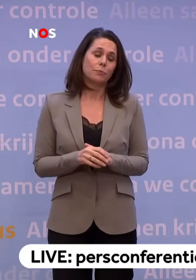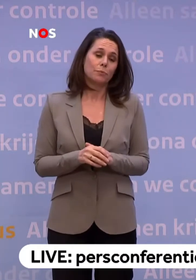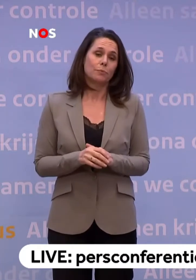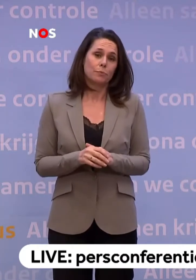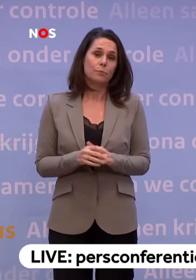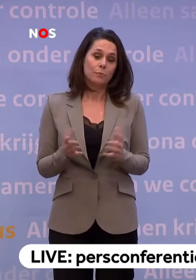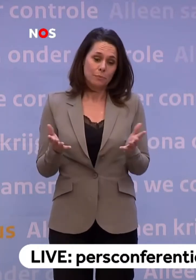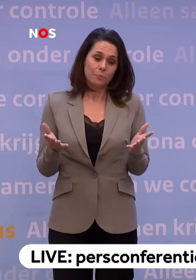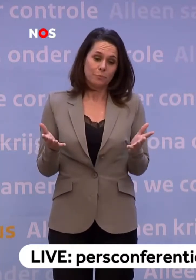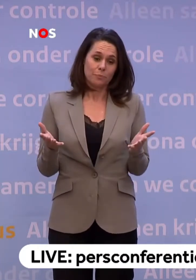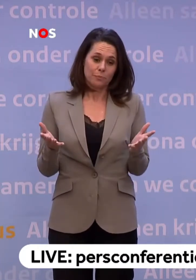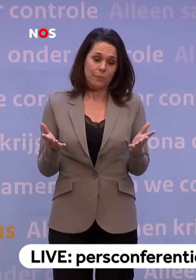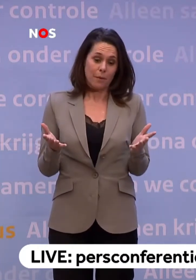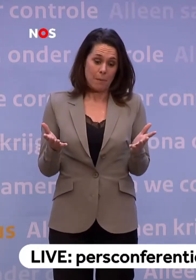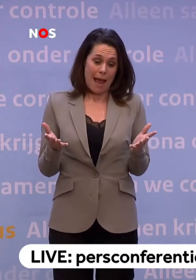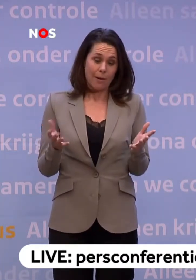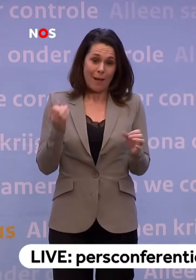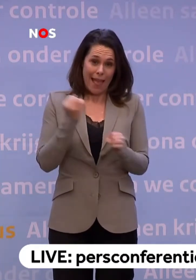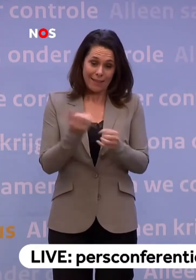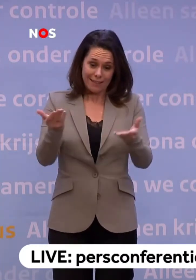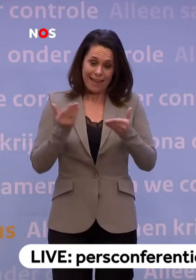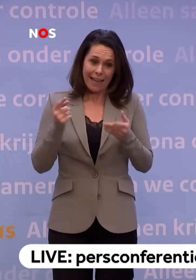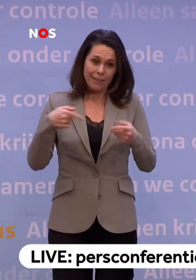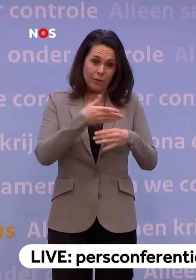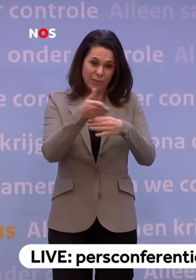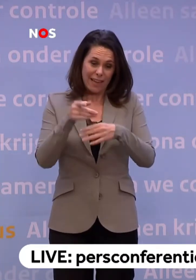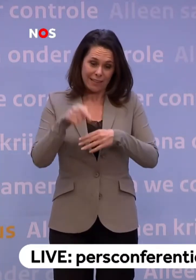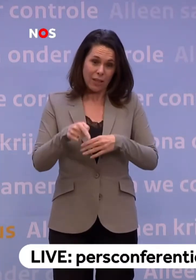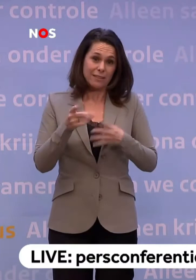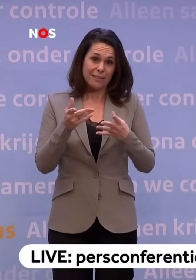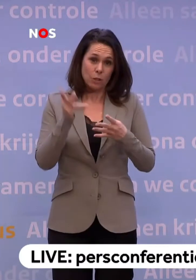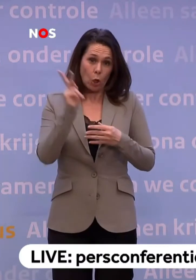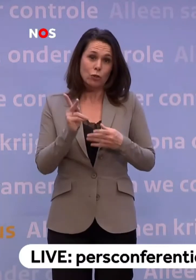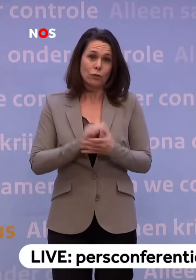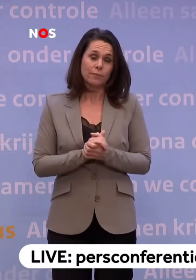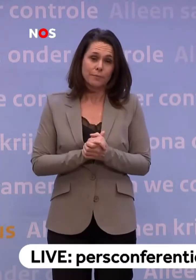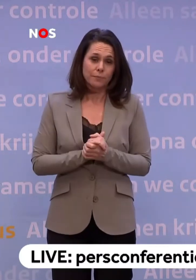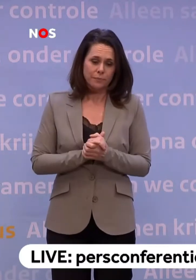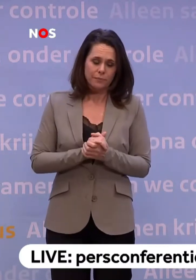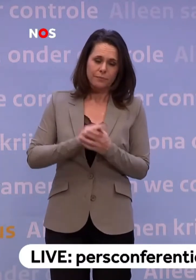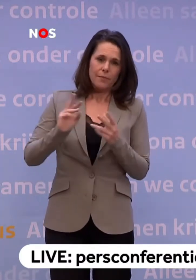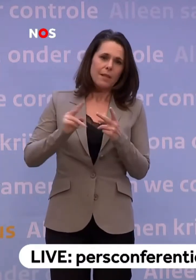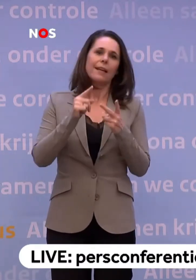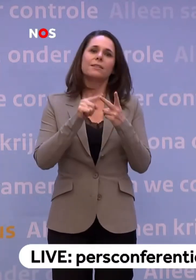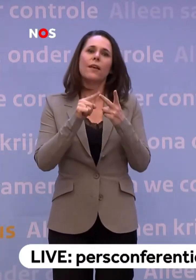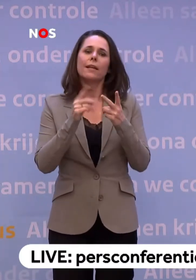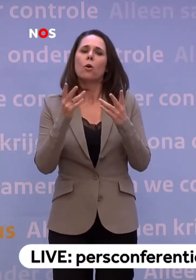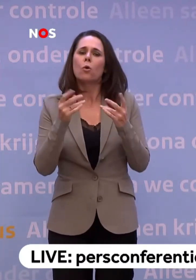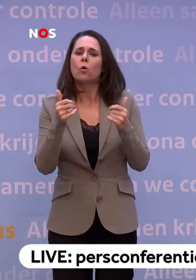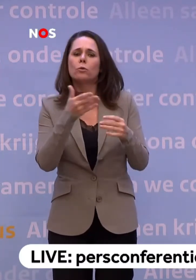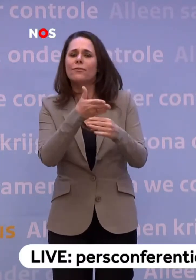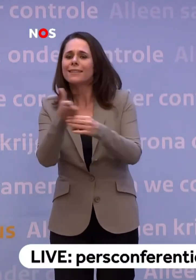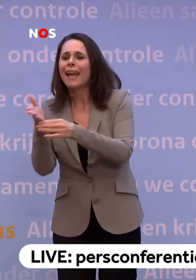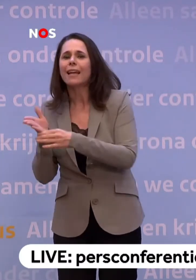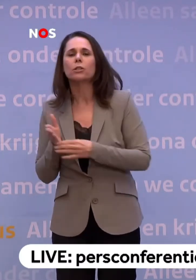het is de kunst om die spullen ook daadwerkelijk hier te krijgen... ...en vervolgens te verdelen. Een tweede kwestie die daar speelt... ...is, lukt het om goed te verdelen? Te